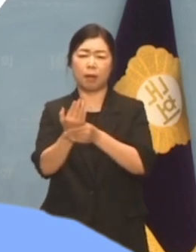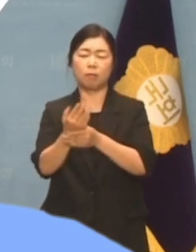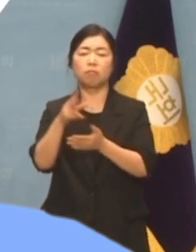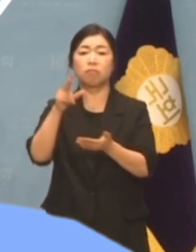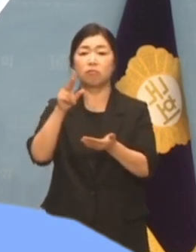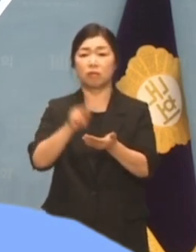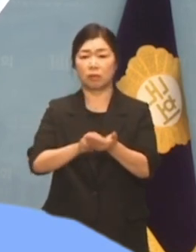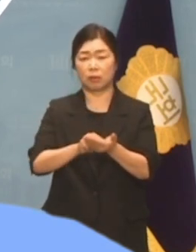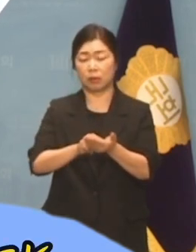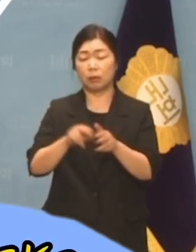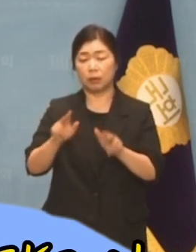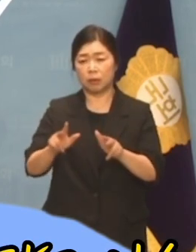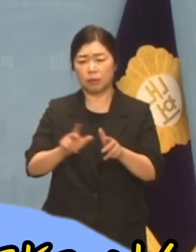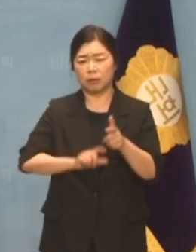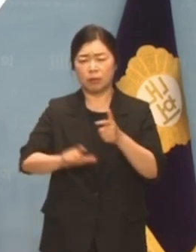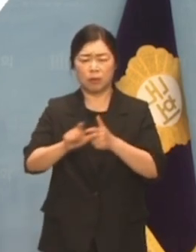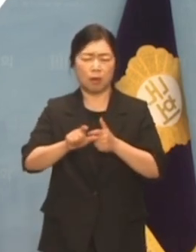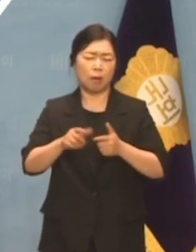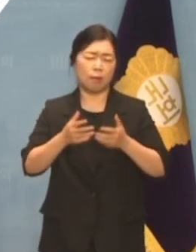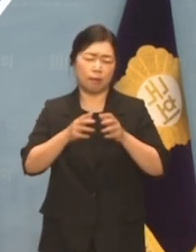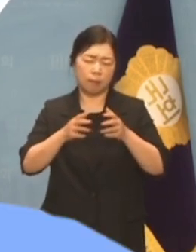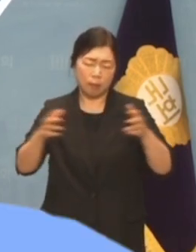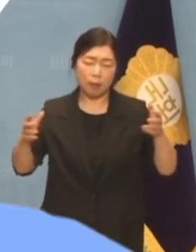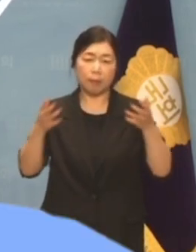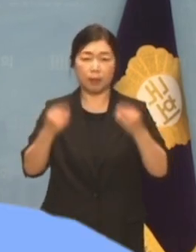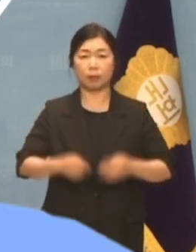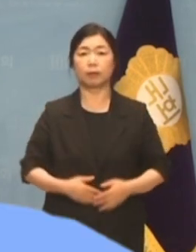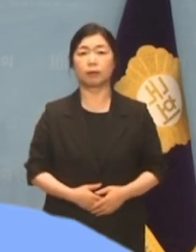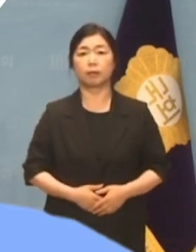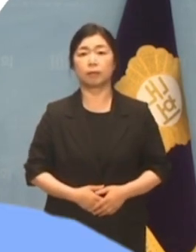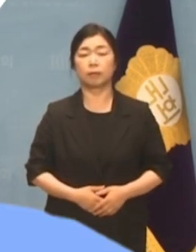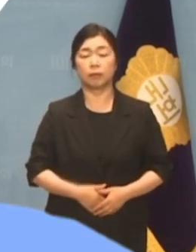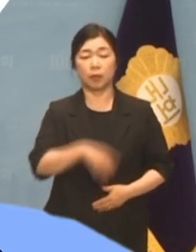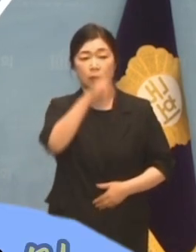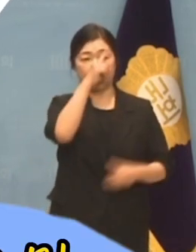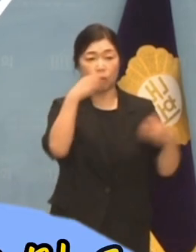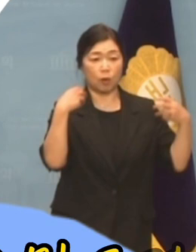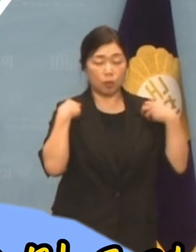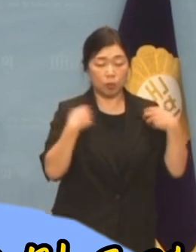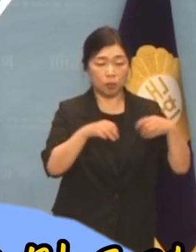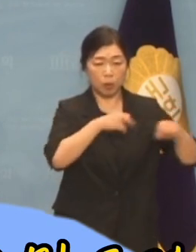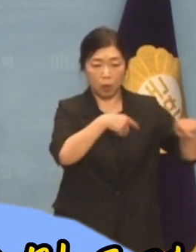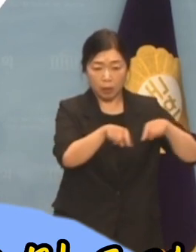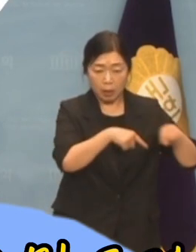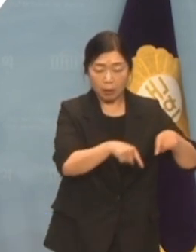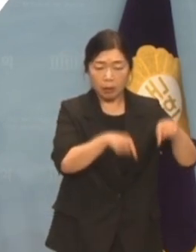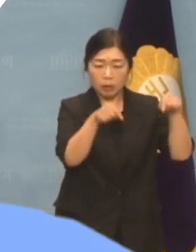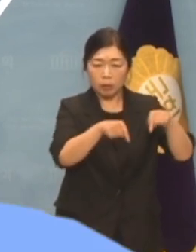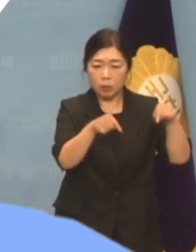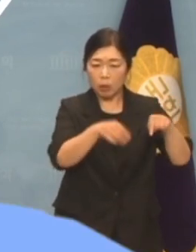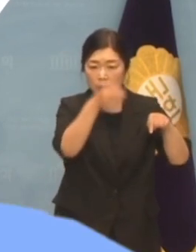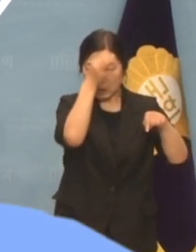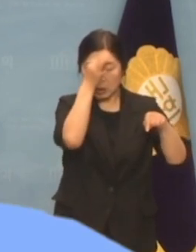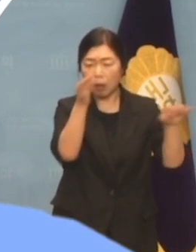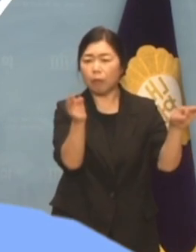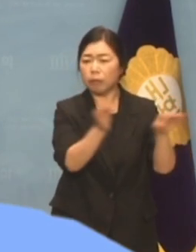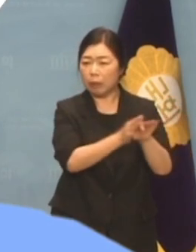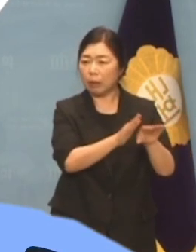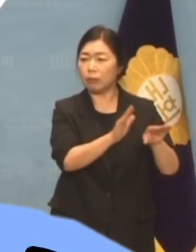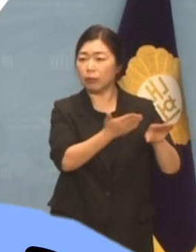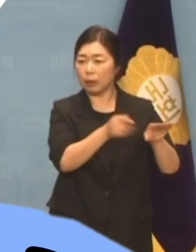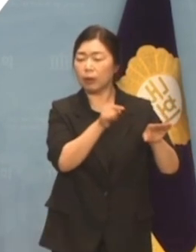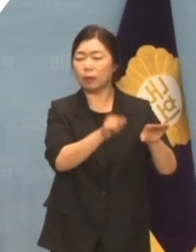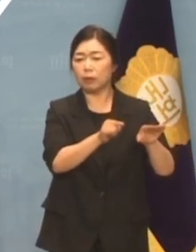악화일로로 치닫고 있습니다. 정부 부처와 여당의 숙의 및 조정 기능이 마비된 윤석열식